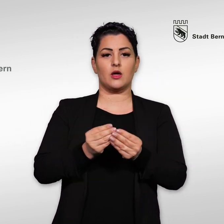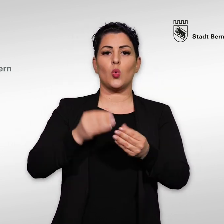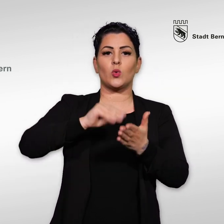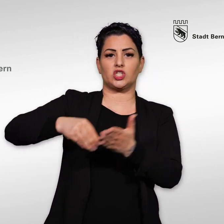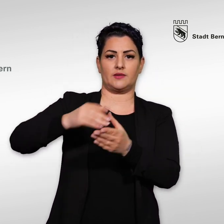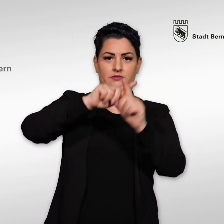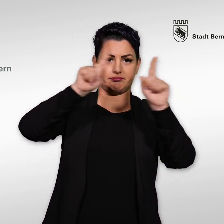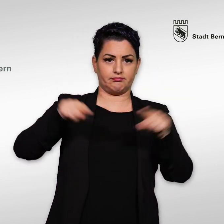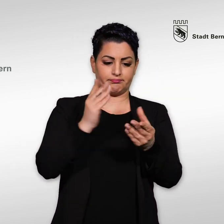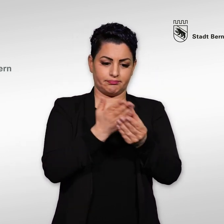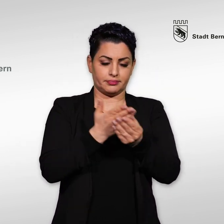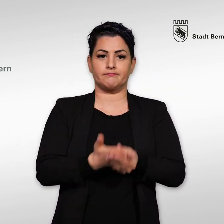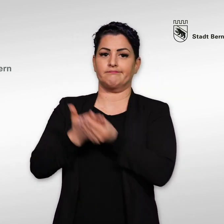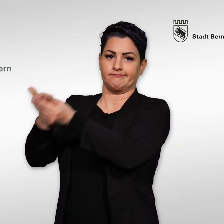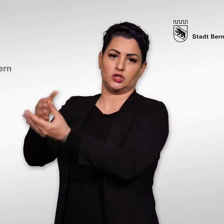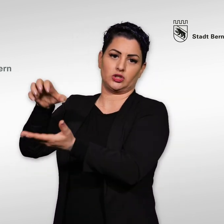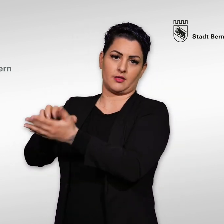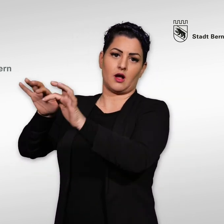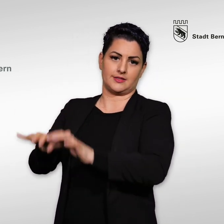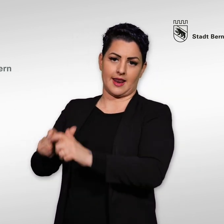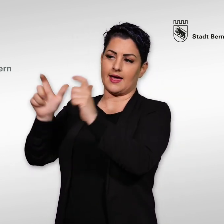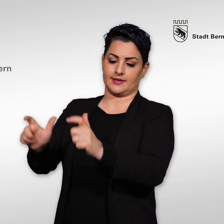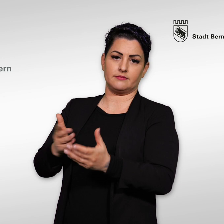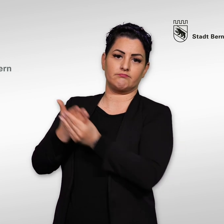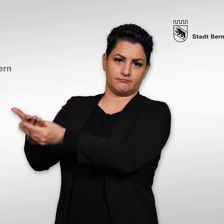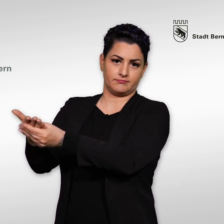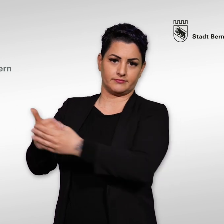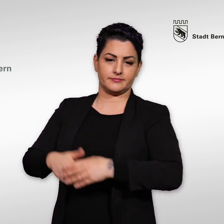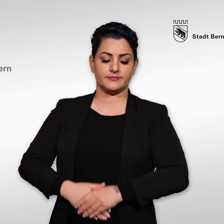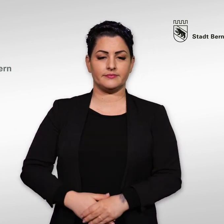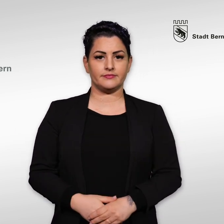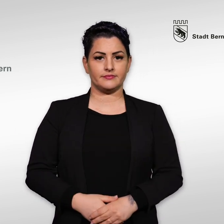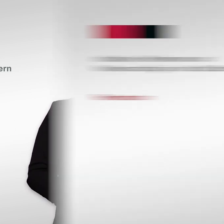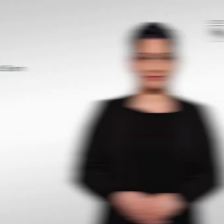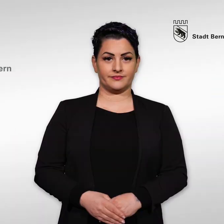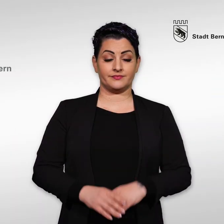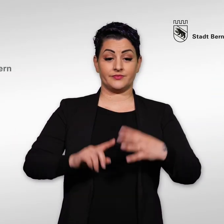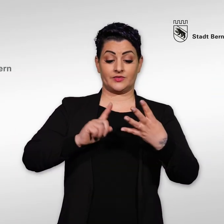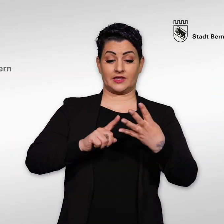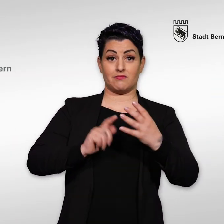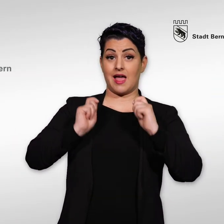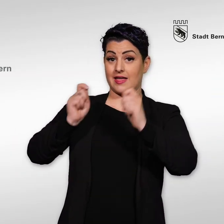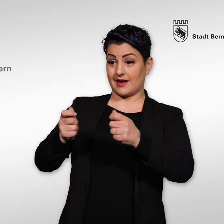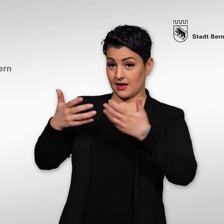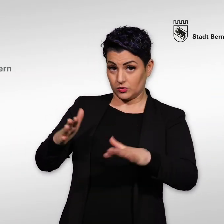Unterschriftenbogen bei der Stadtkanzlei eingereicht sein. 4. Nach der Einreichung